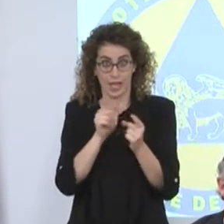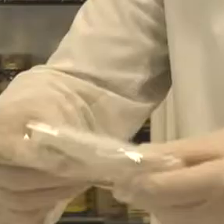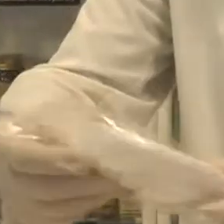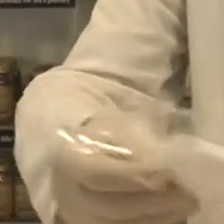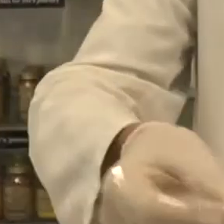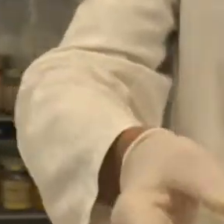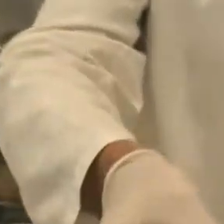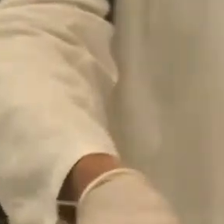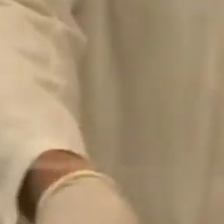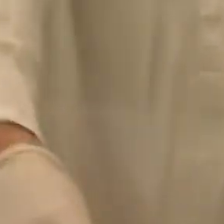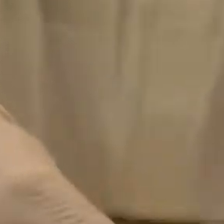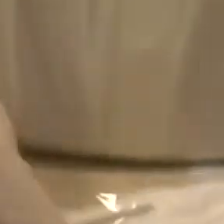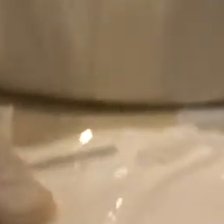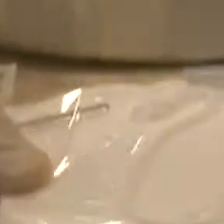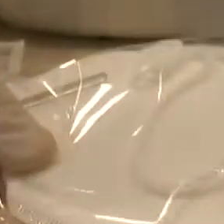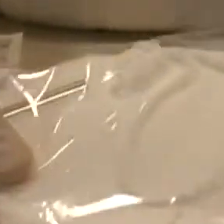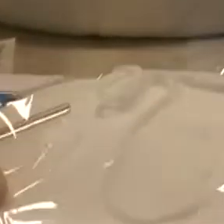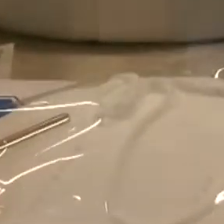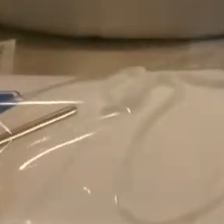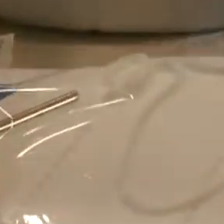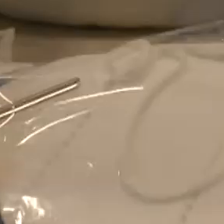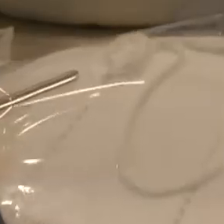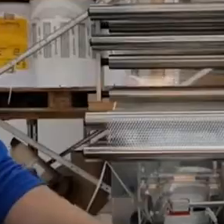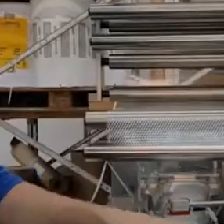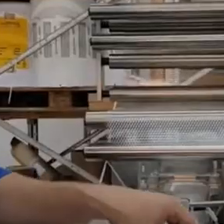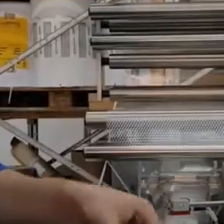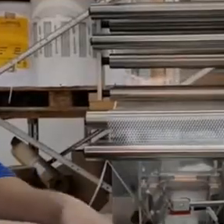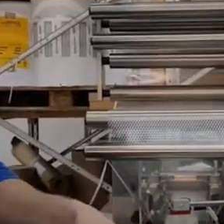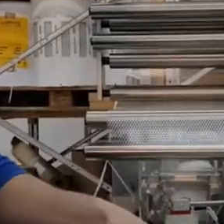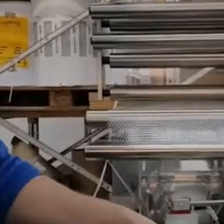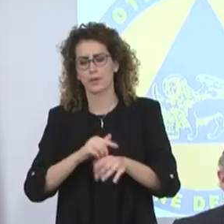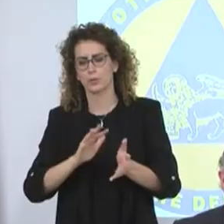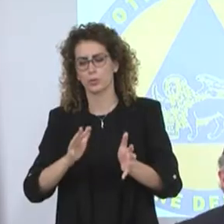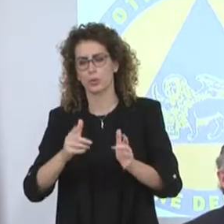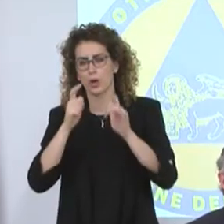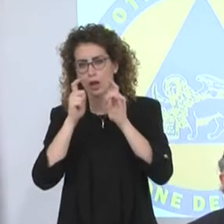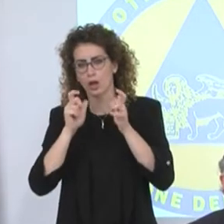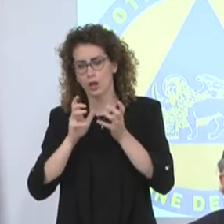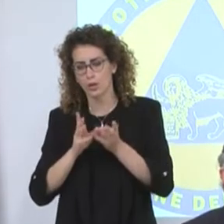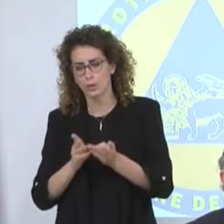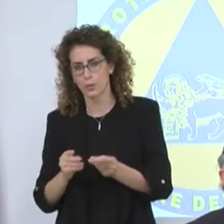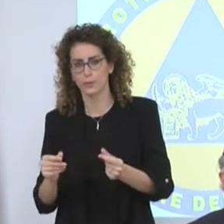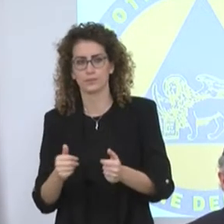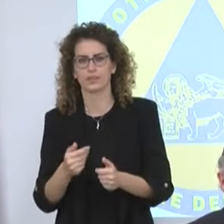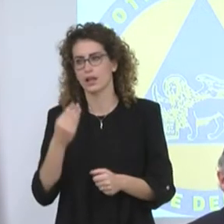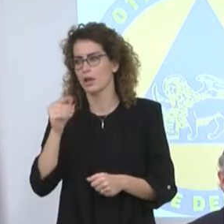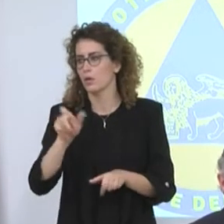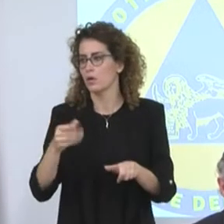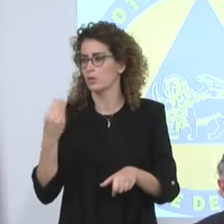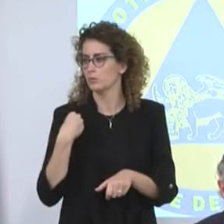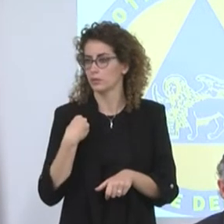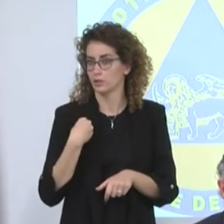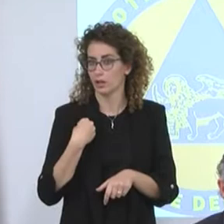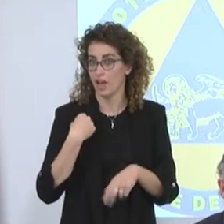mascherina. E sul futuro, tanto immediato quanto a medio termine, il governatore ha le idee molto chiare. Se qualcuno ci chiedesse, ma le mascherine resteranno a vita?